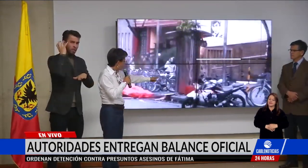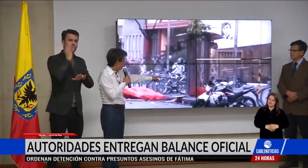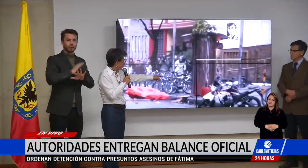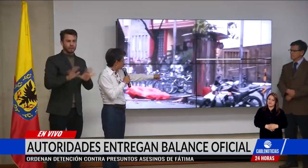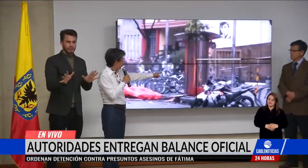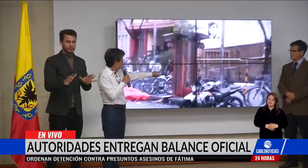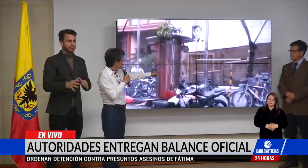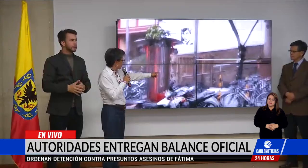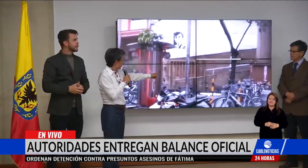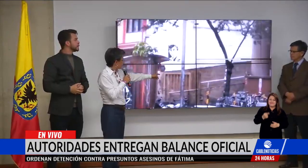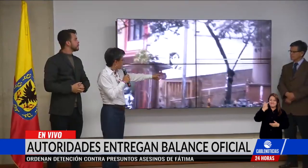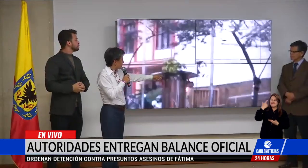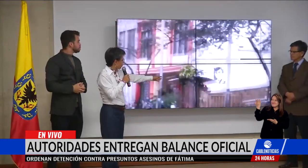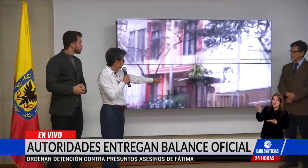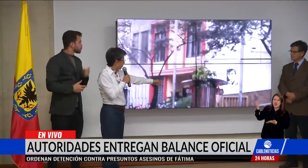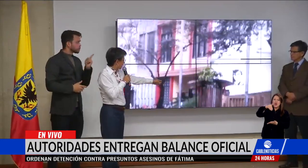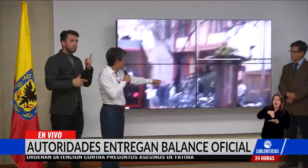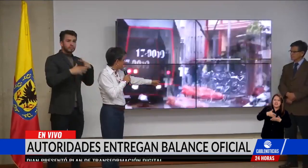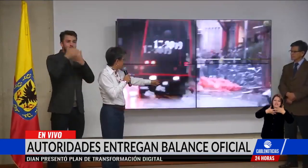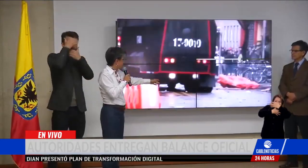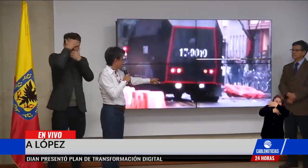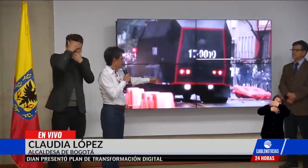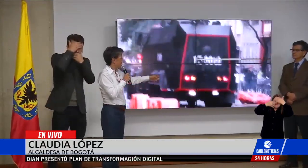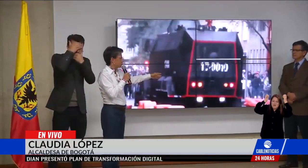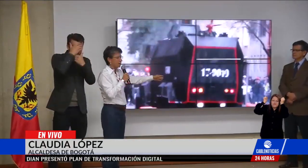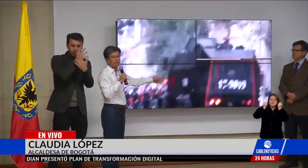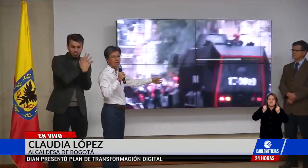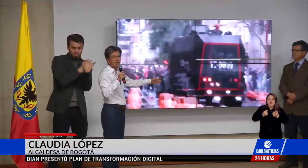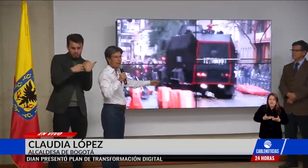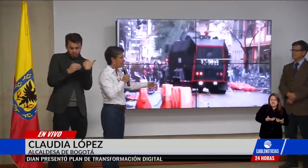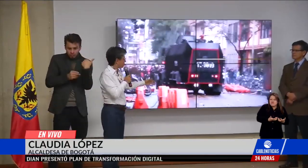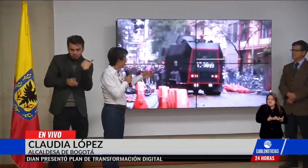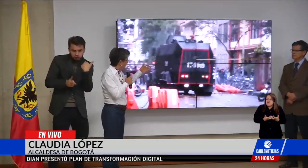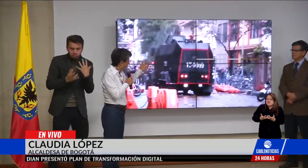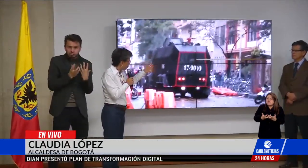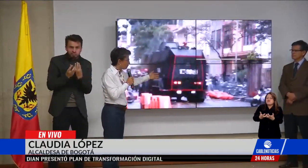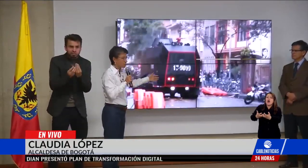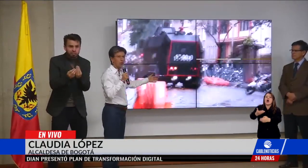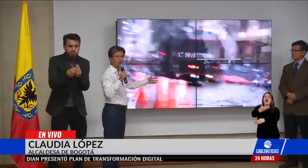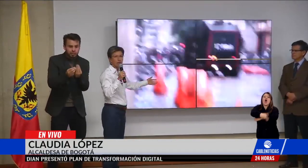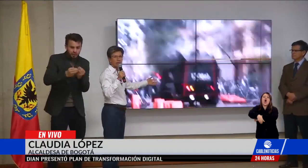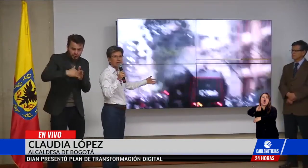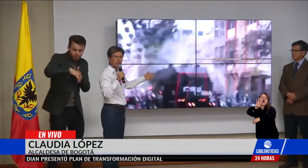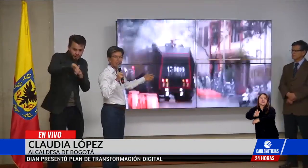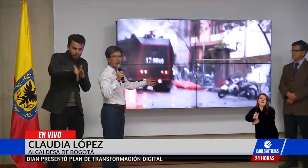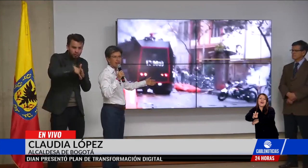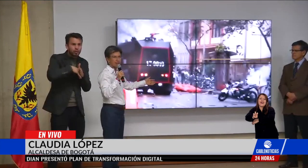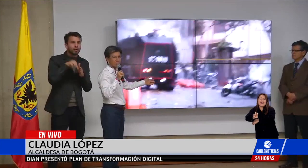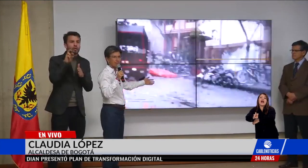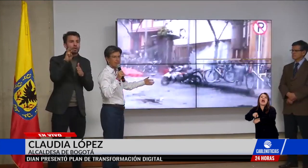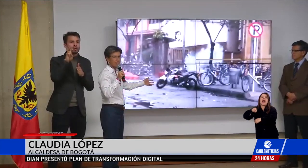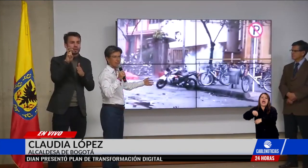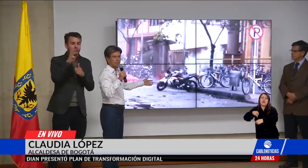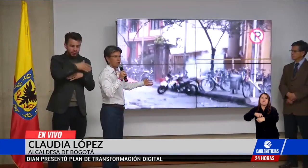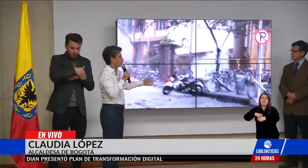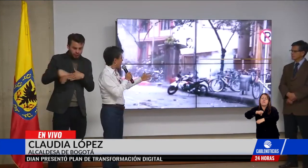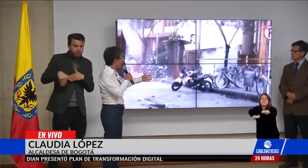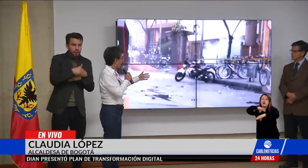Salen nuevamente los encapuchados sobre la octava y ya no solamente tiran piedras, sino tiran bombas Molotov incendiarias.